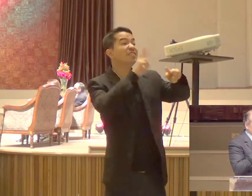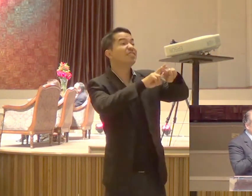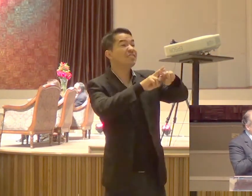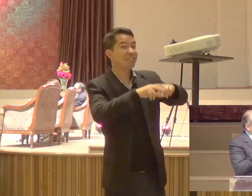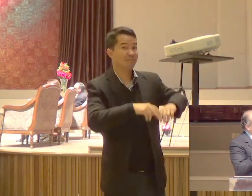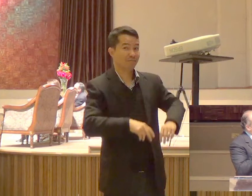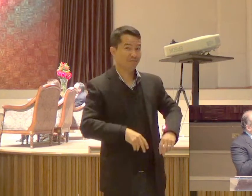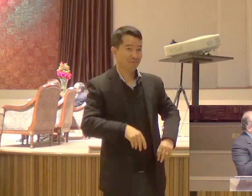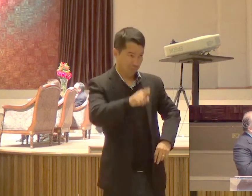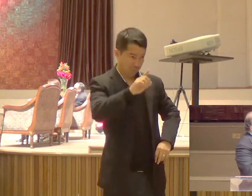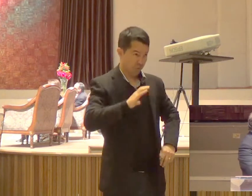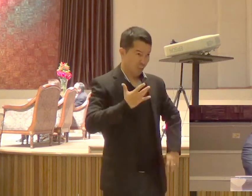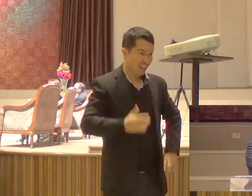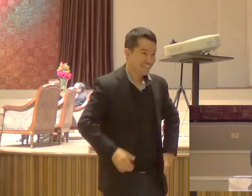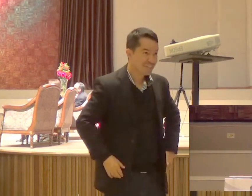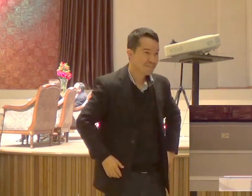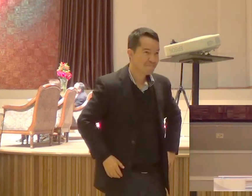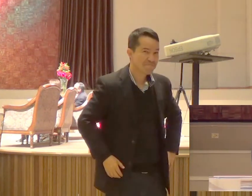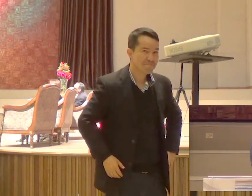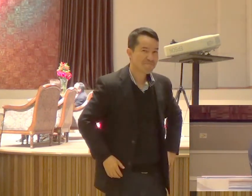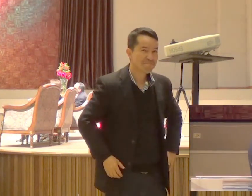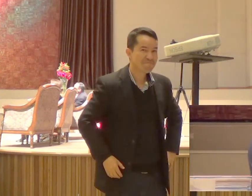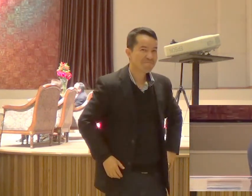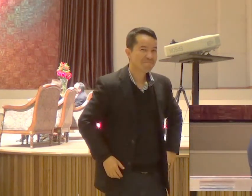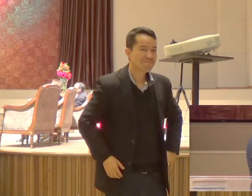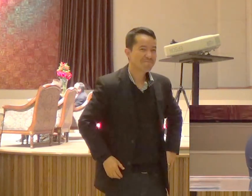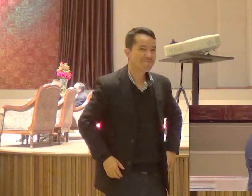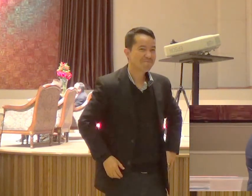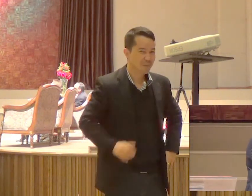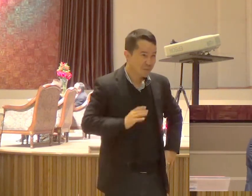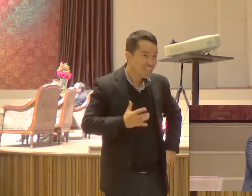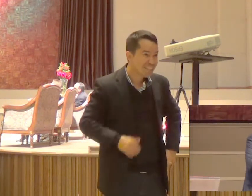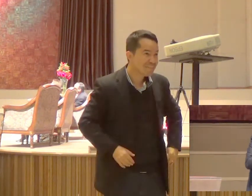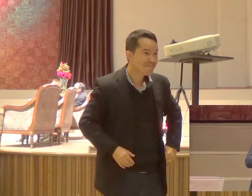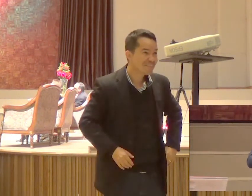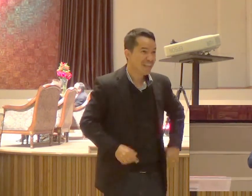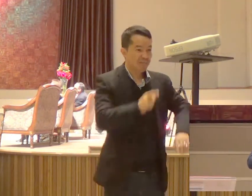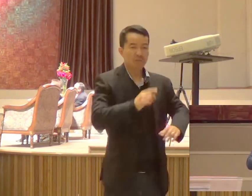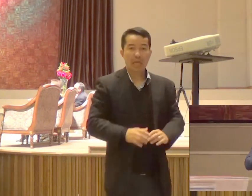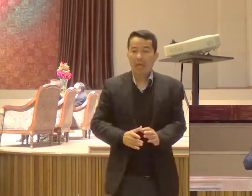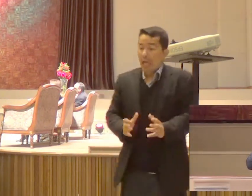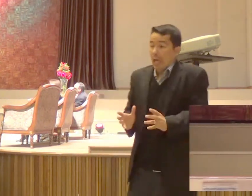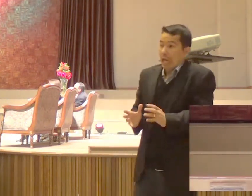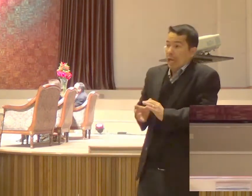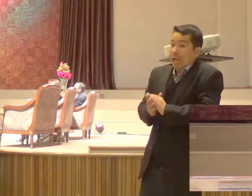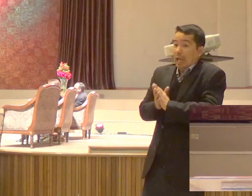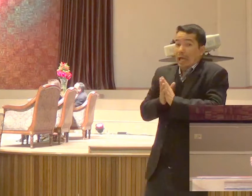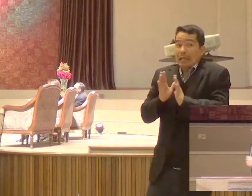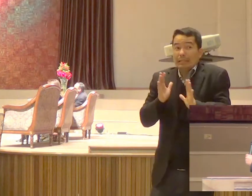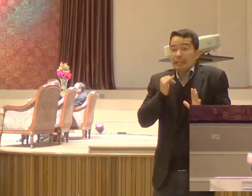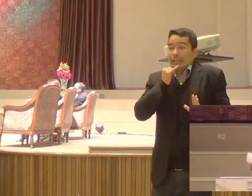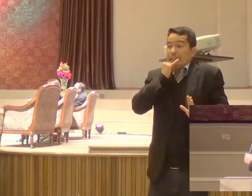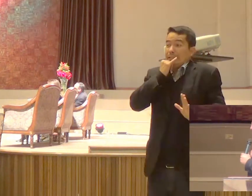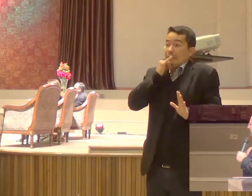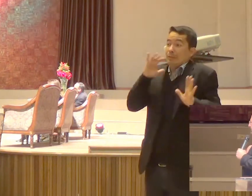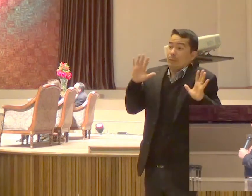Será que eu ouvi direito Esse chamado Não é? Será que eu ouvi direito Será que eu tenho mesmo Que ir pra